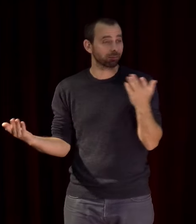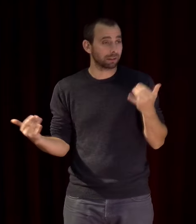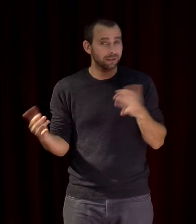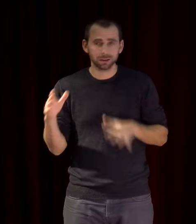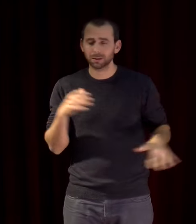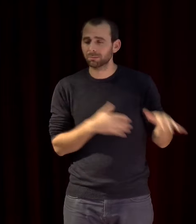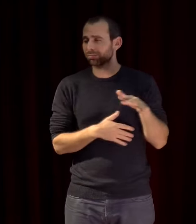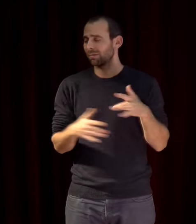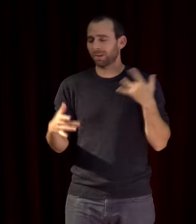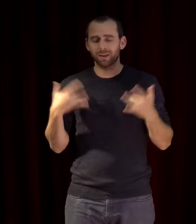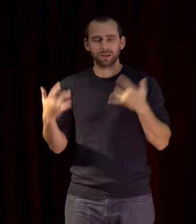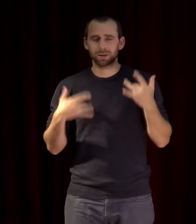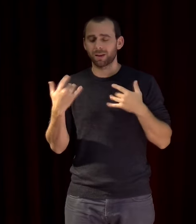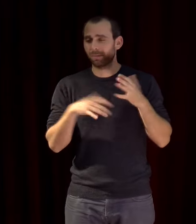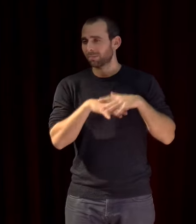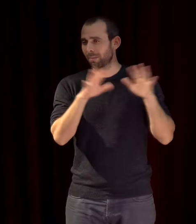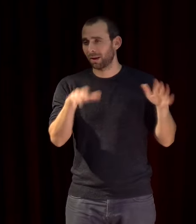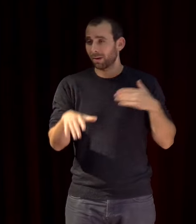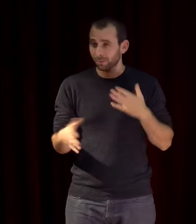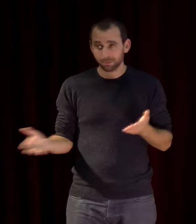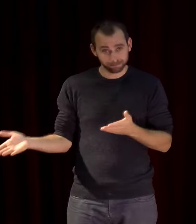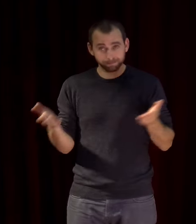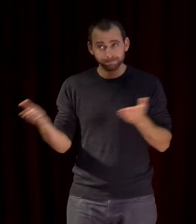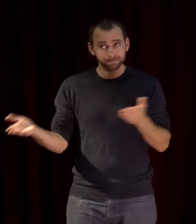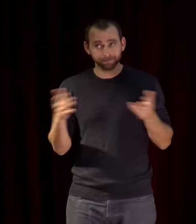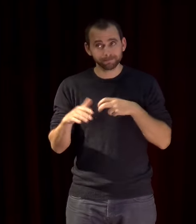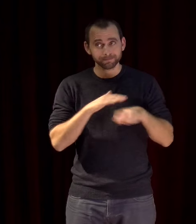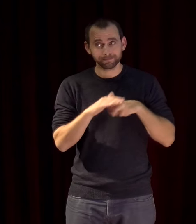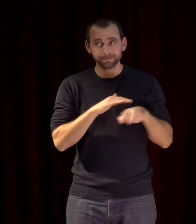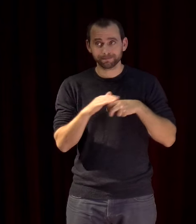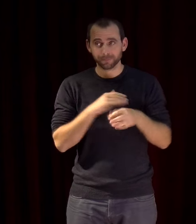et je vous invite à ne pas les rater. Alors,